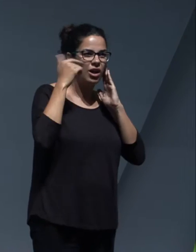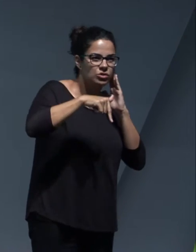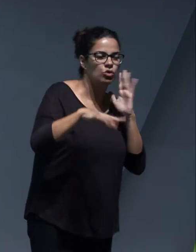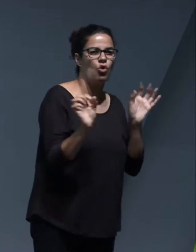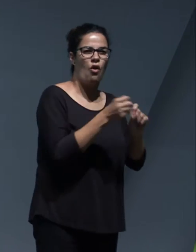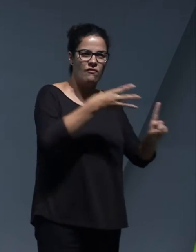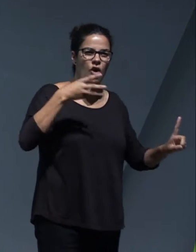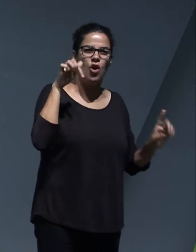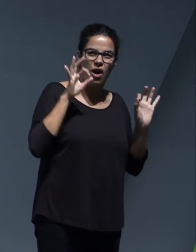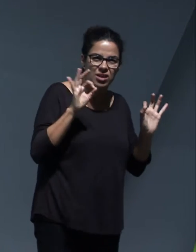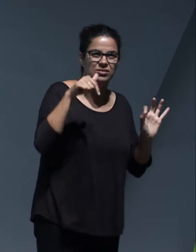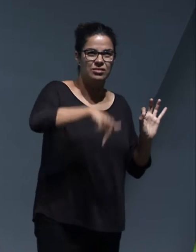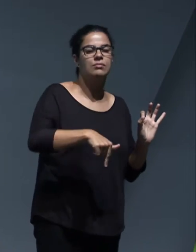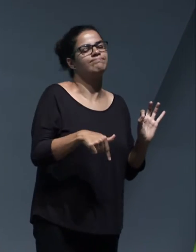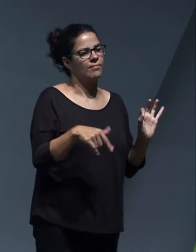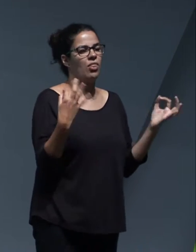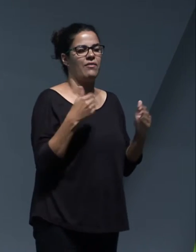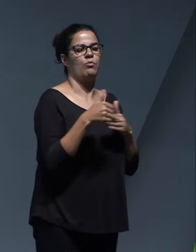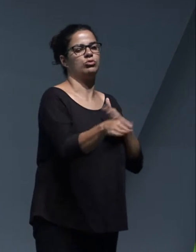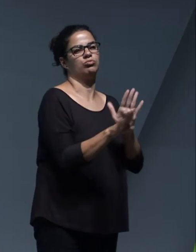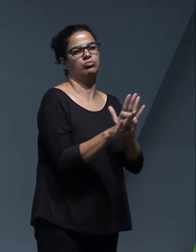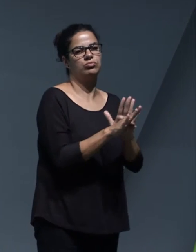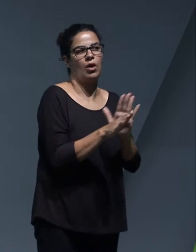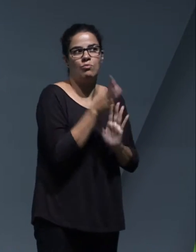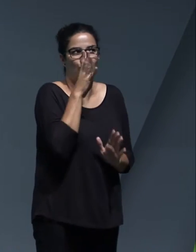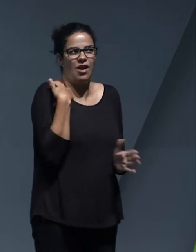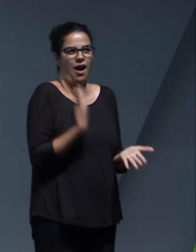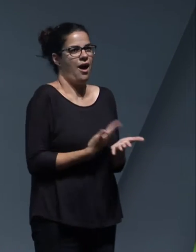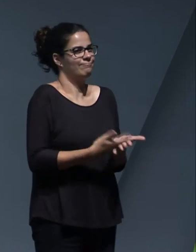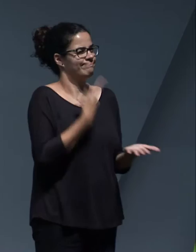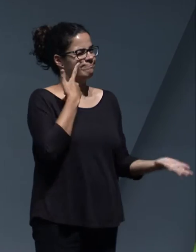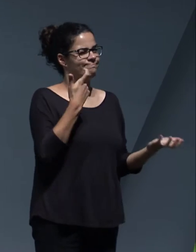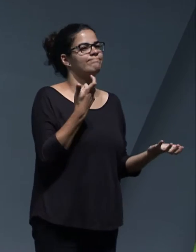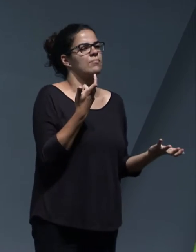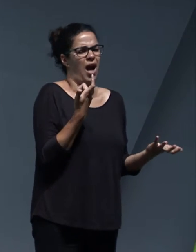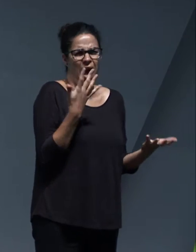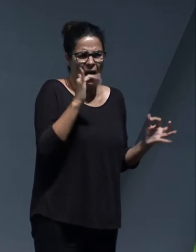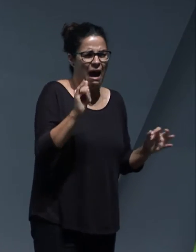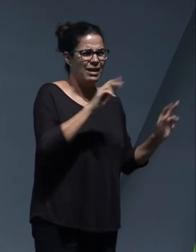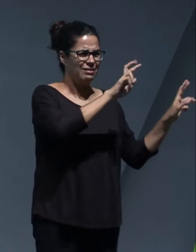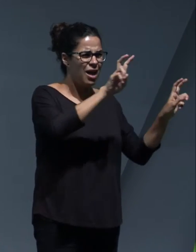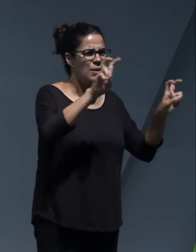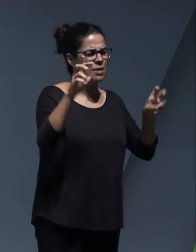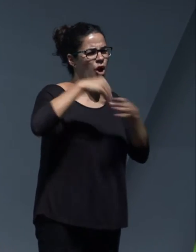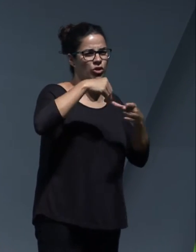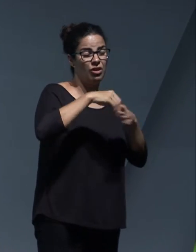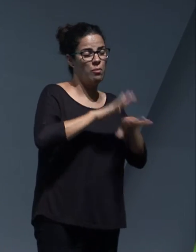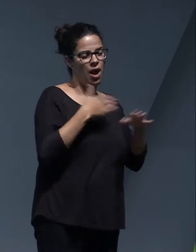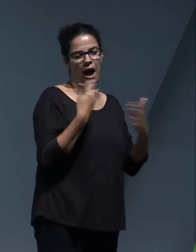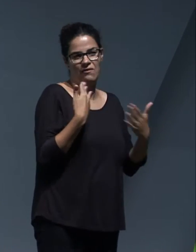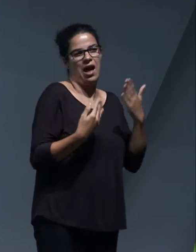se ha quedado patente y demostrado que tienen, que hay contenido suficiente para poder estar varios días.